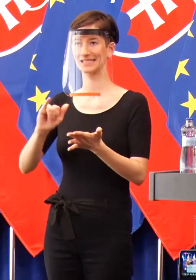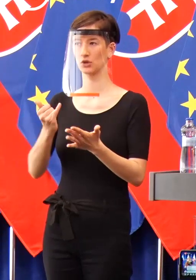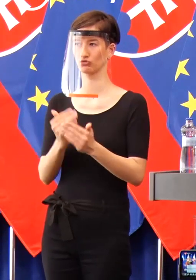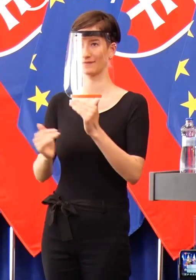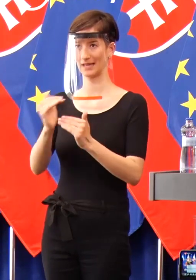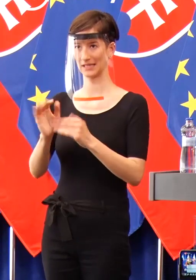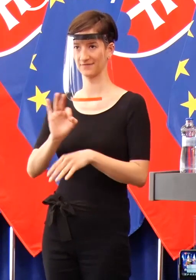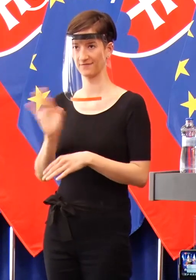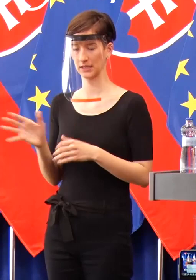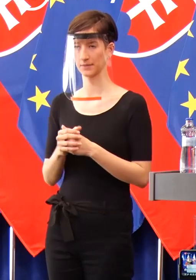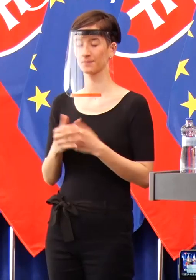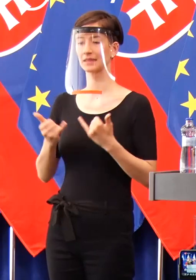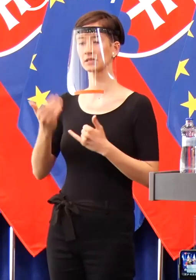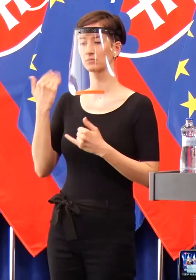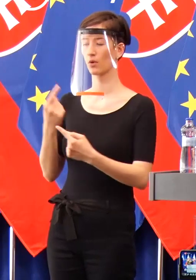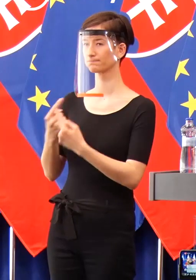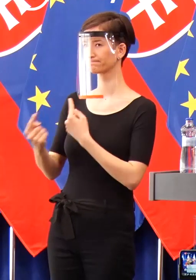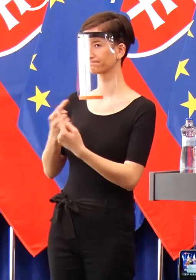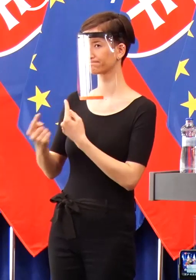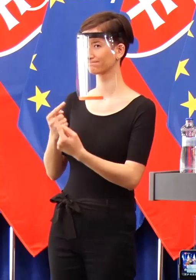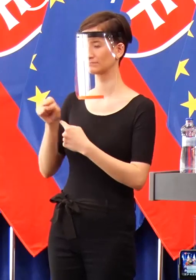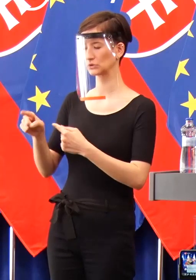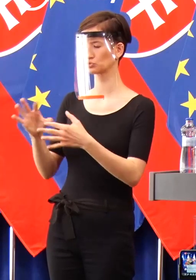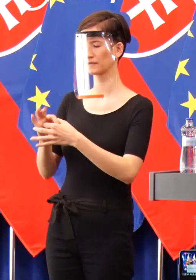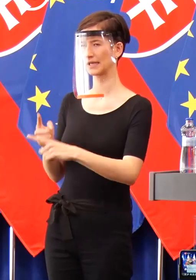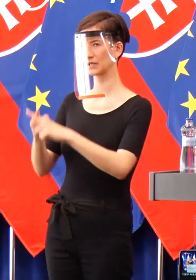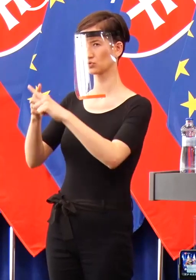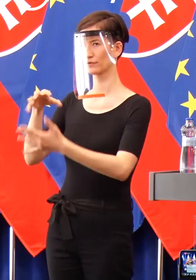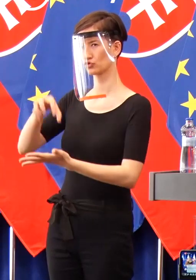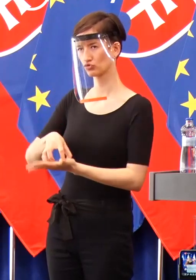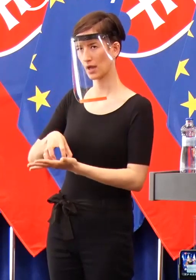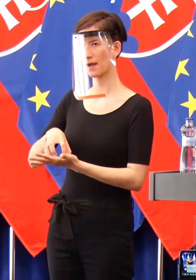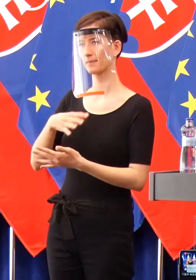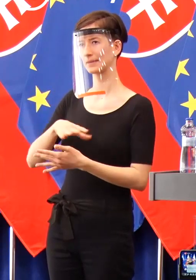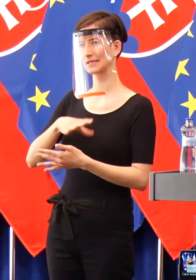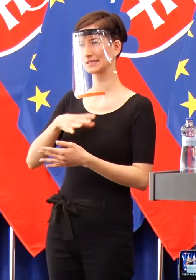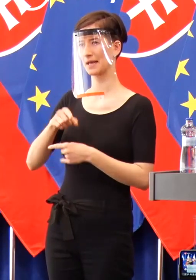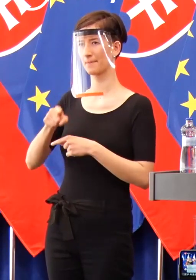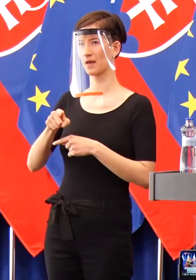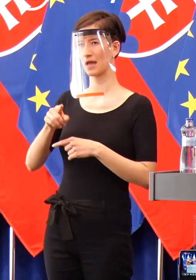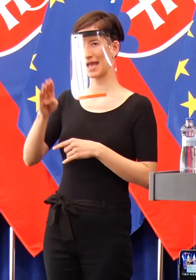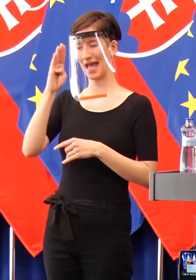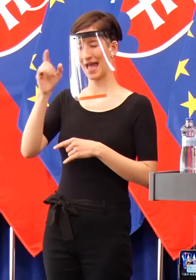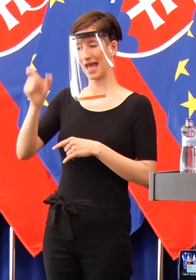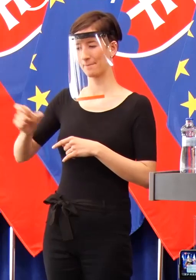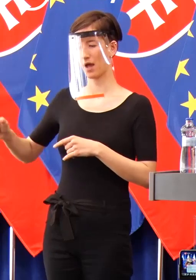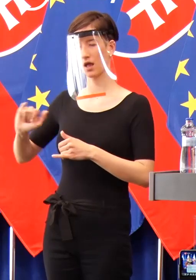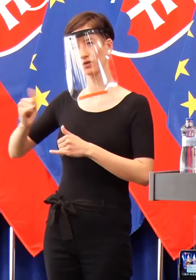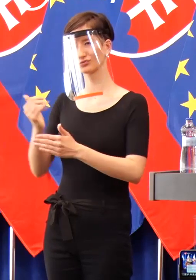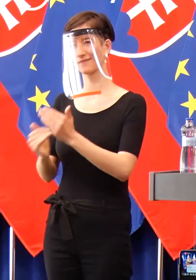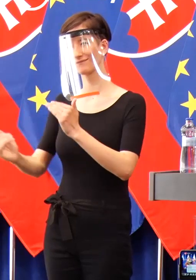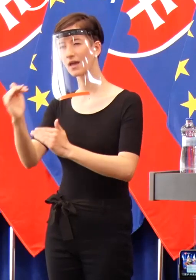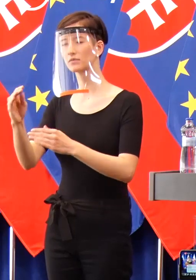Diskutovali sme aj dnes na permanentom krízovom štábe o tom, že by sme možno posilili aj mimo oznamené sily tak, aby sme eště navyšili těto